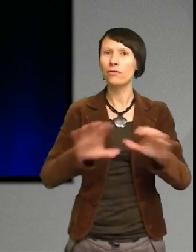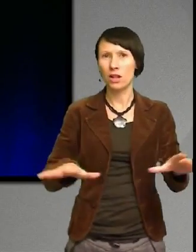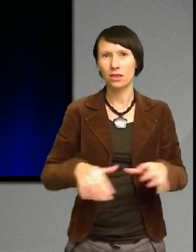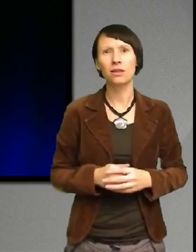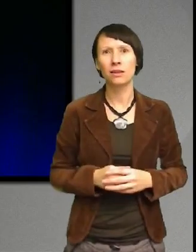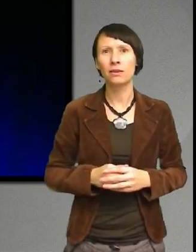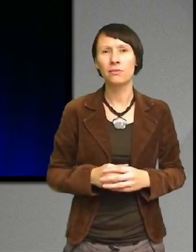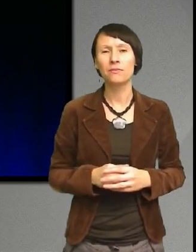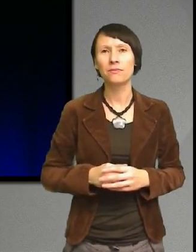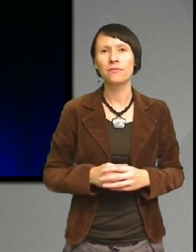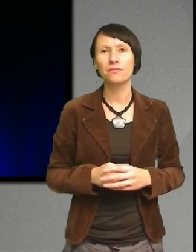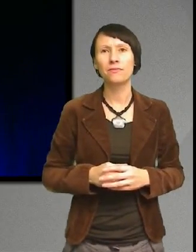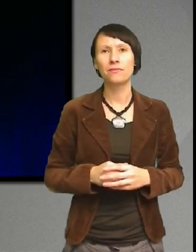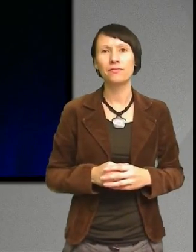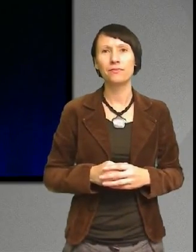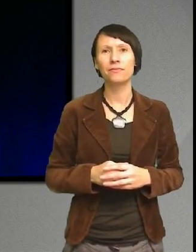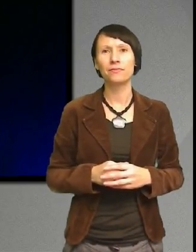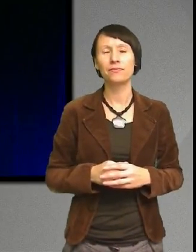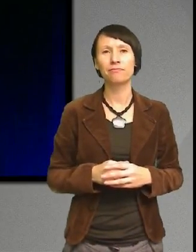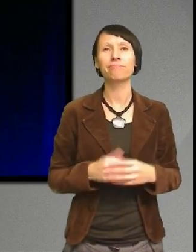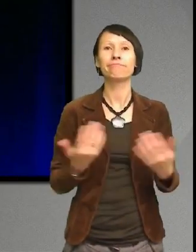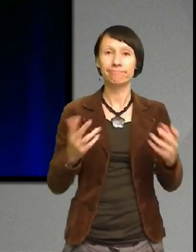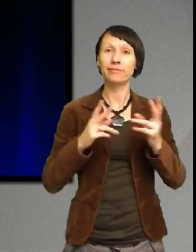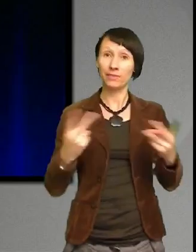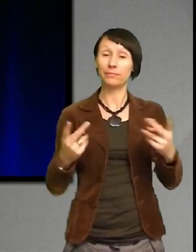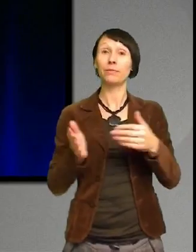Så vi tog flyget härifrån och landade där borta.